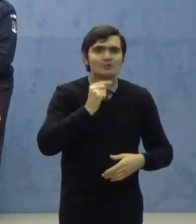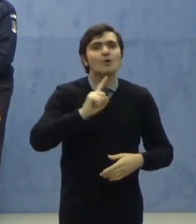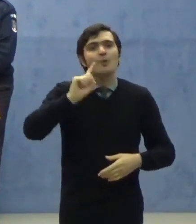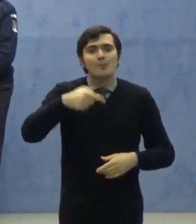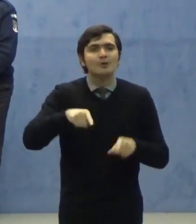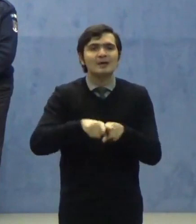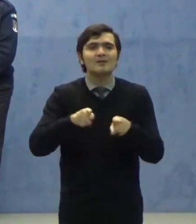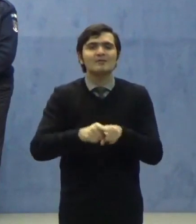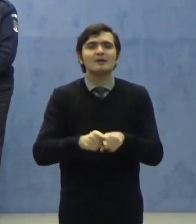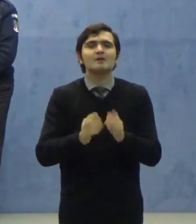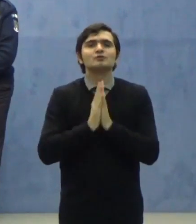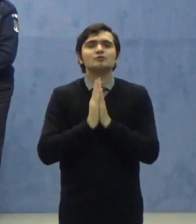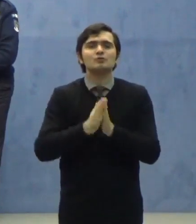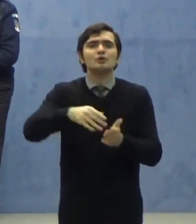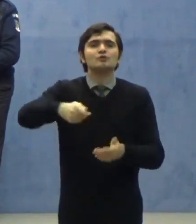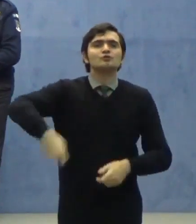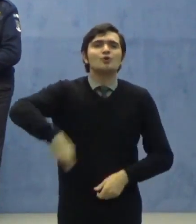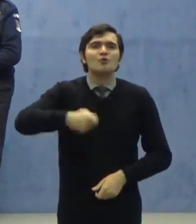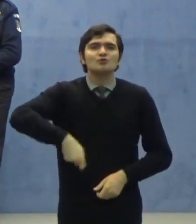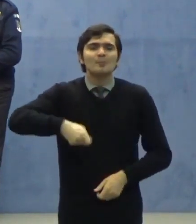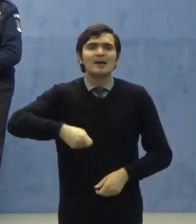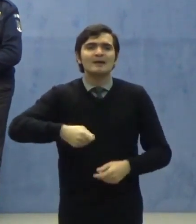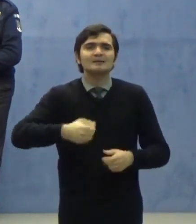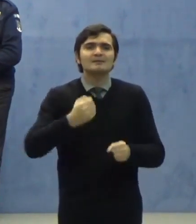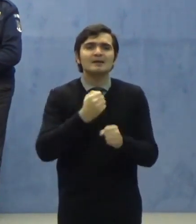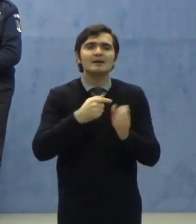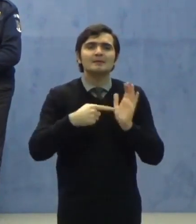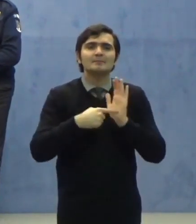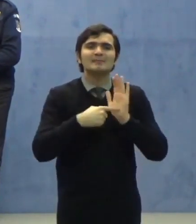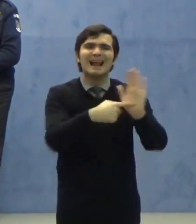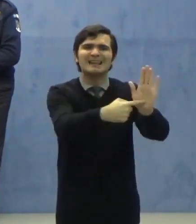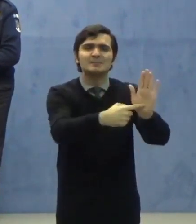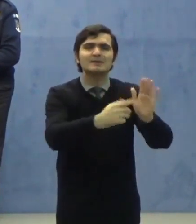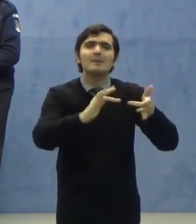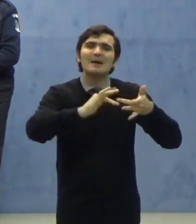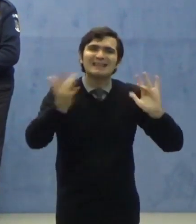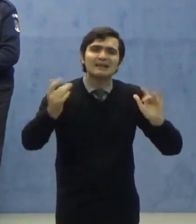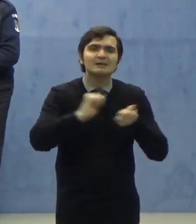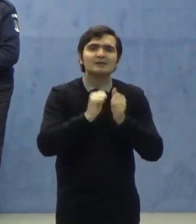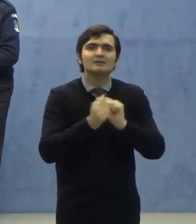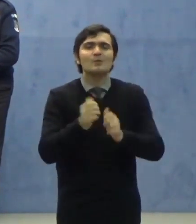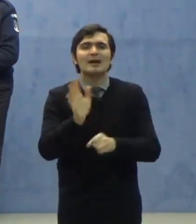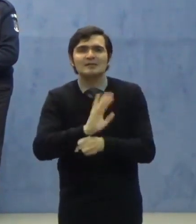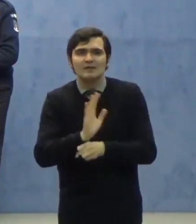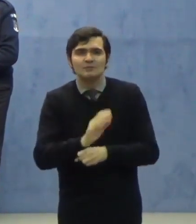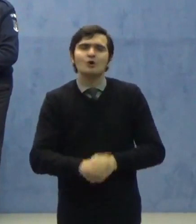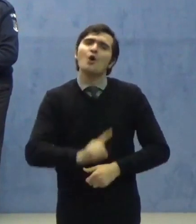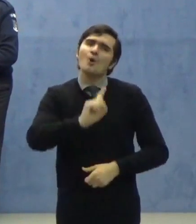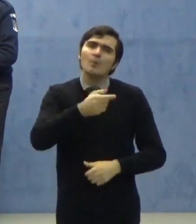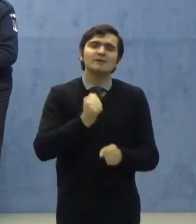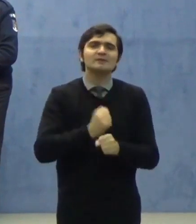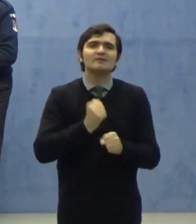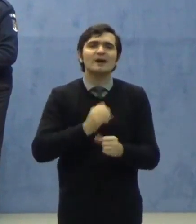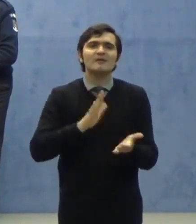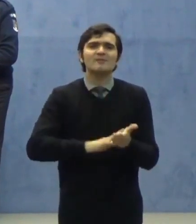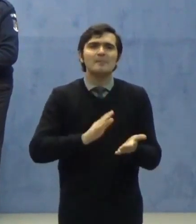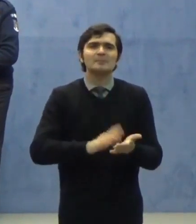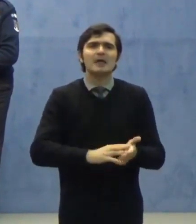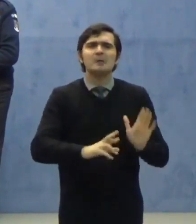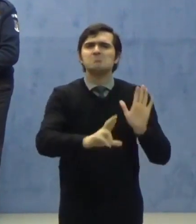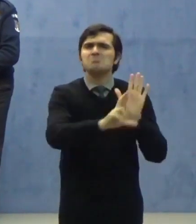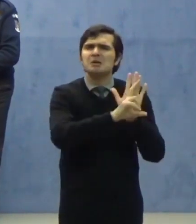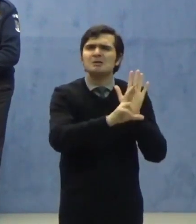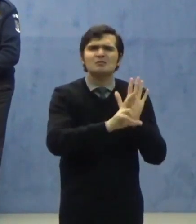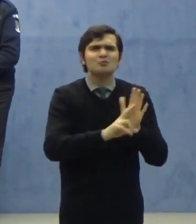transmise în mass media sau online. 3. Se pot oficia acte liturgice, religioase,